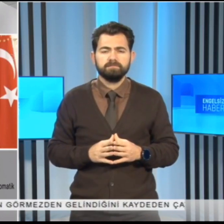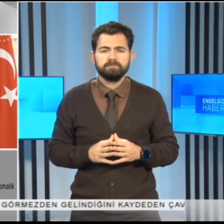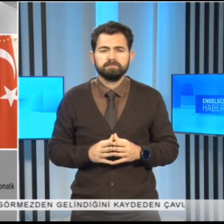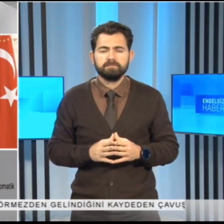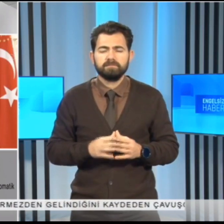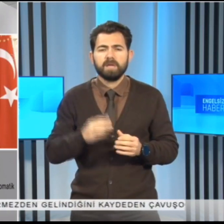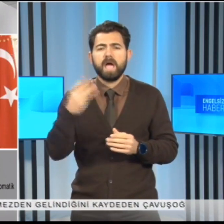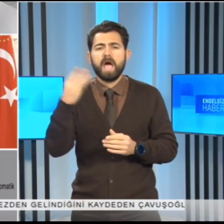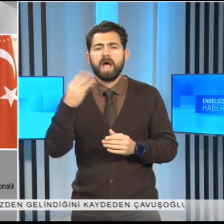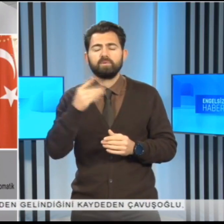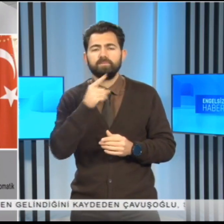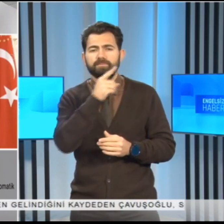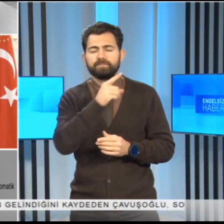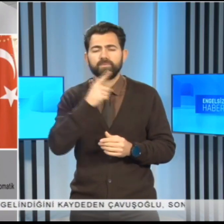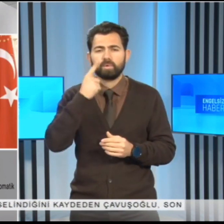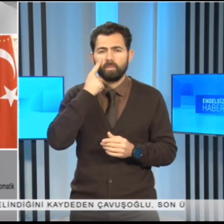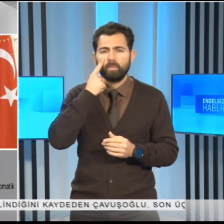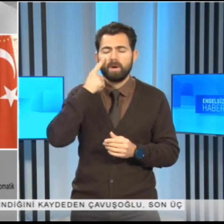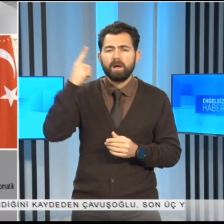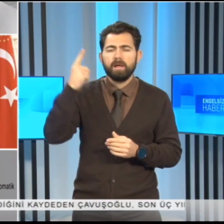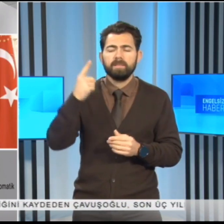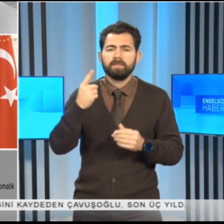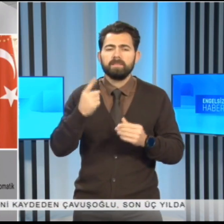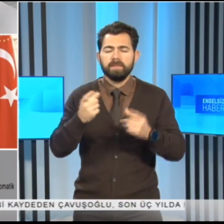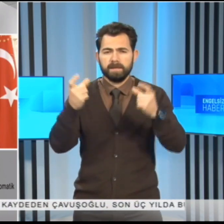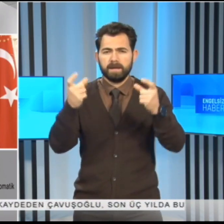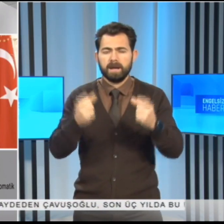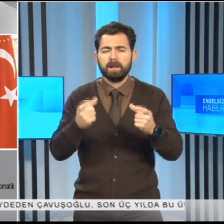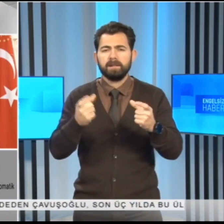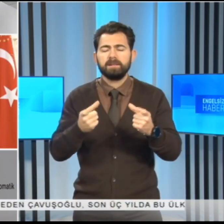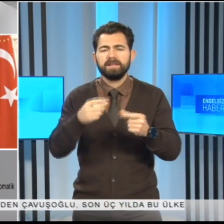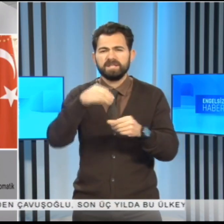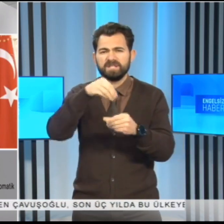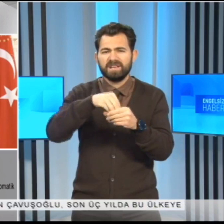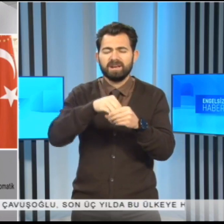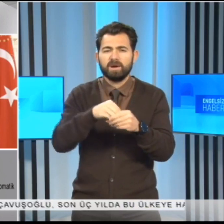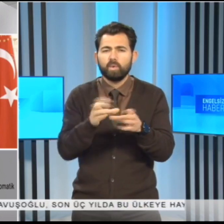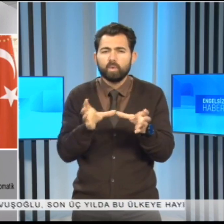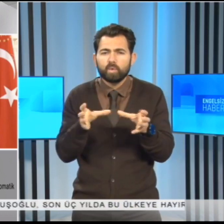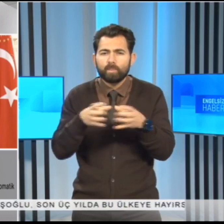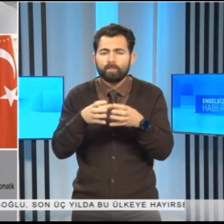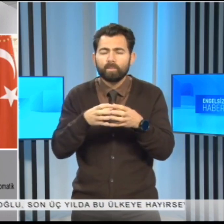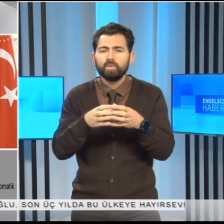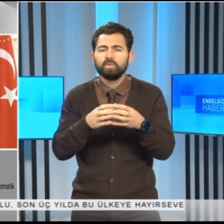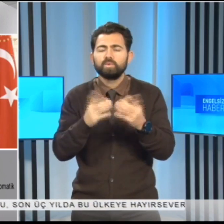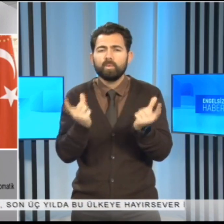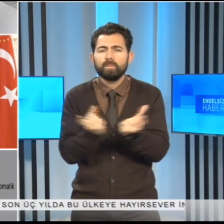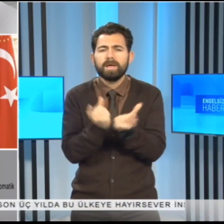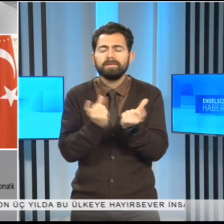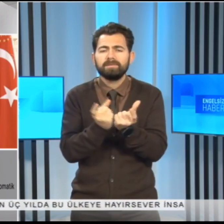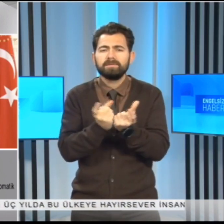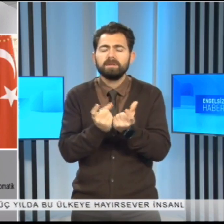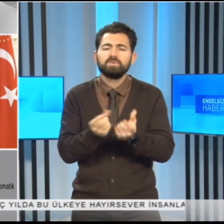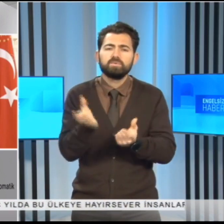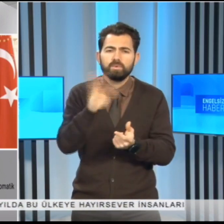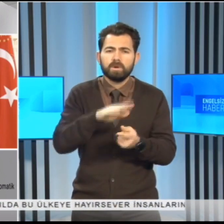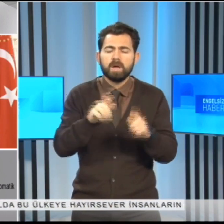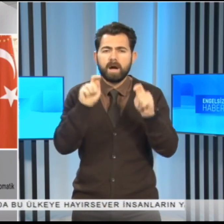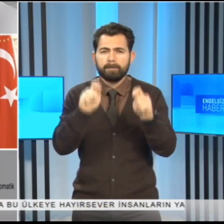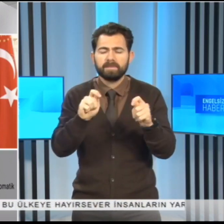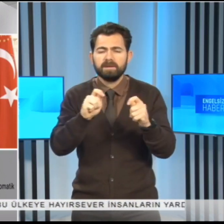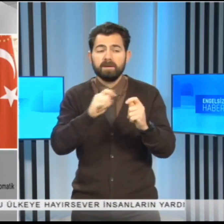Erdoğan, Cumhurbaşkanlığı Külliyesi'ndeki kabine toplantısının ardından yaptığı